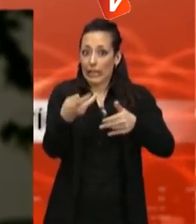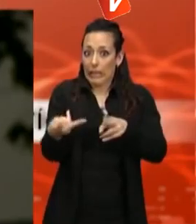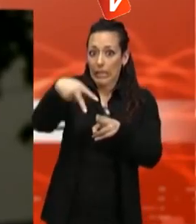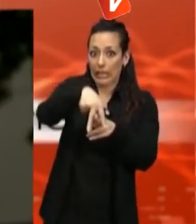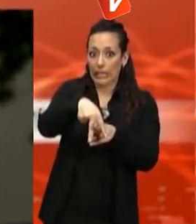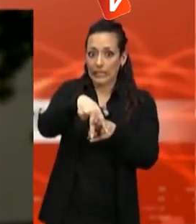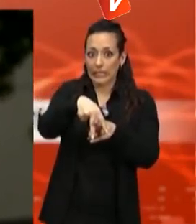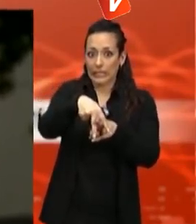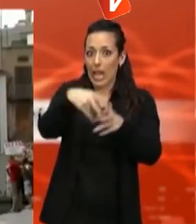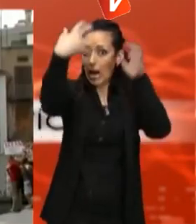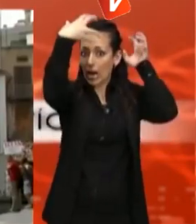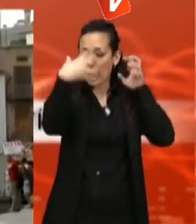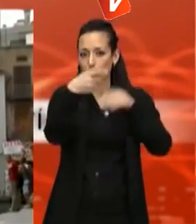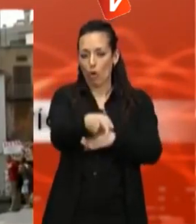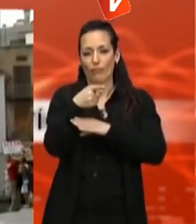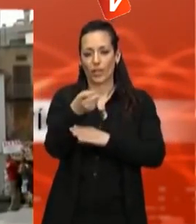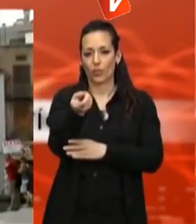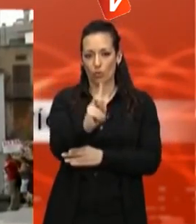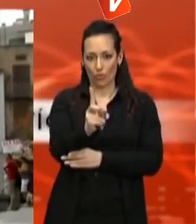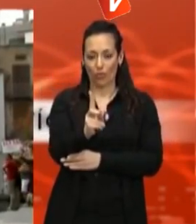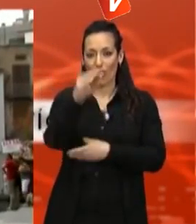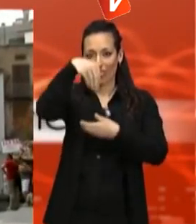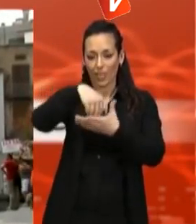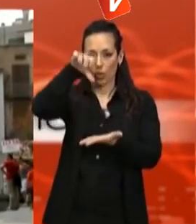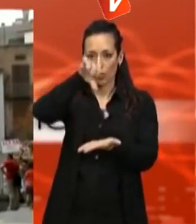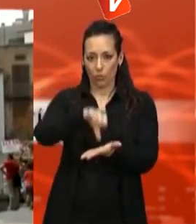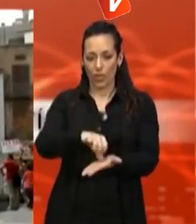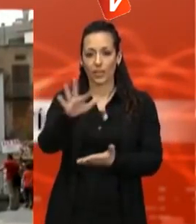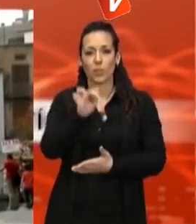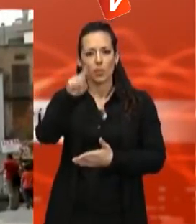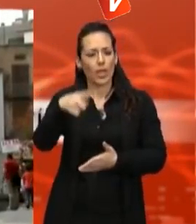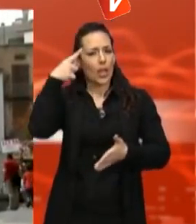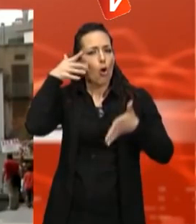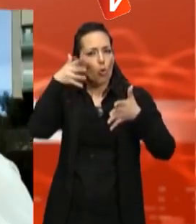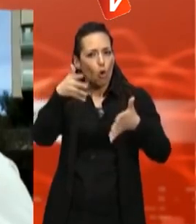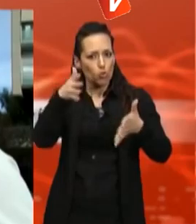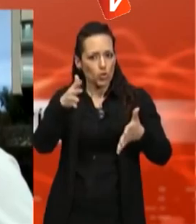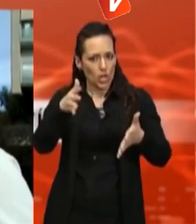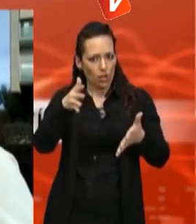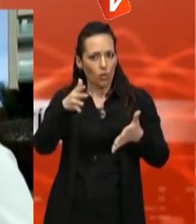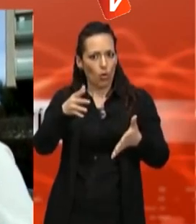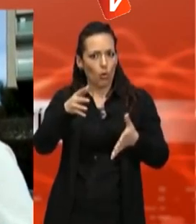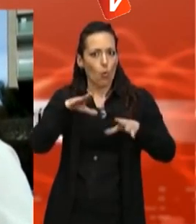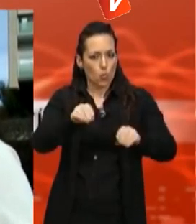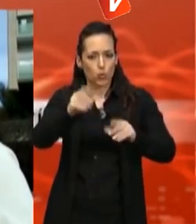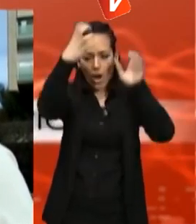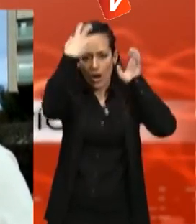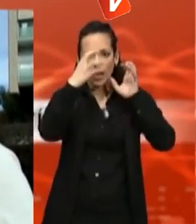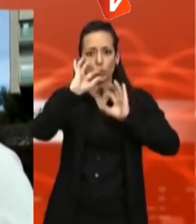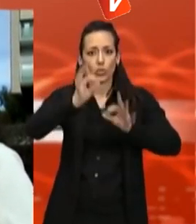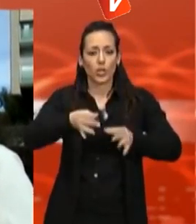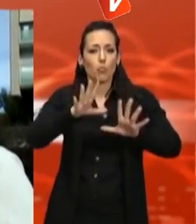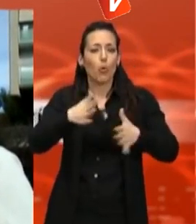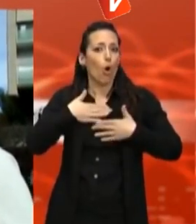vies urbanes. La proposta de la xarxa de ciutats és mantenir la recomanació de l'ús del casc per als ciclistes, però que continuï sent voluntari.